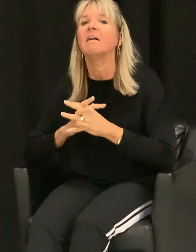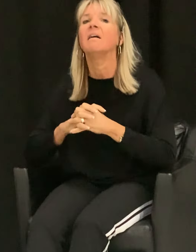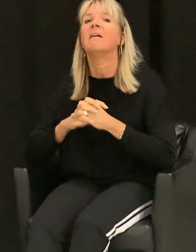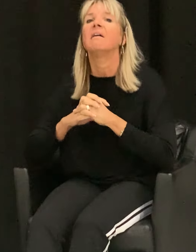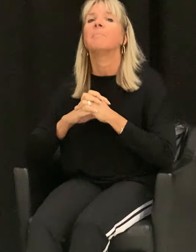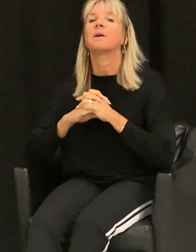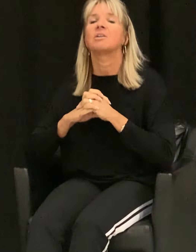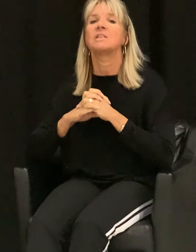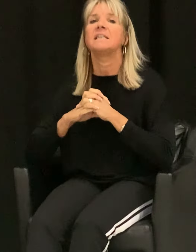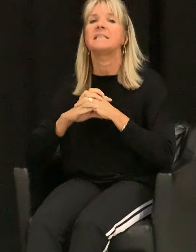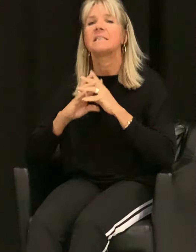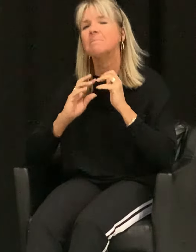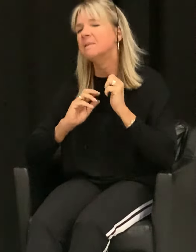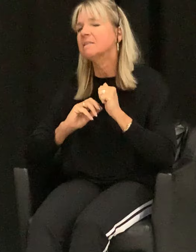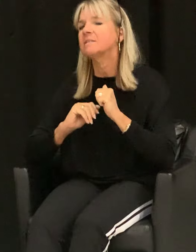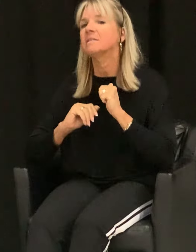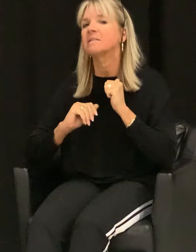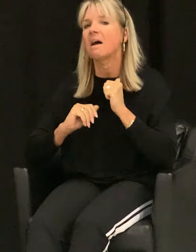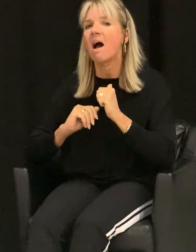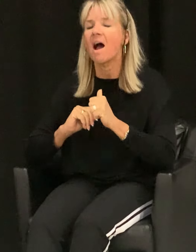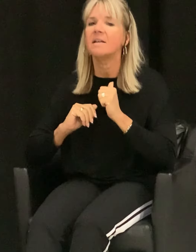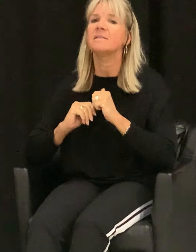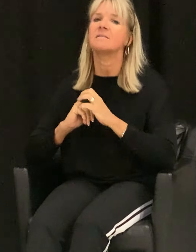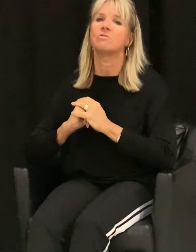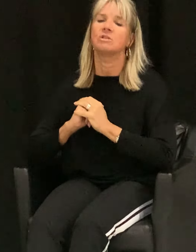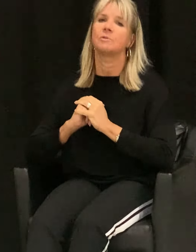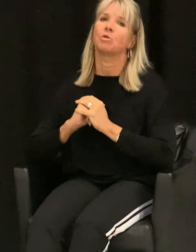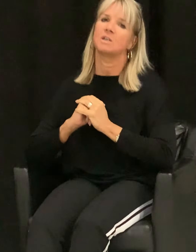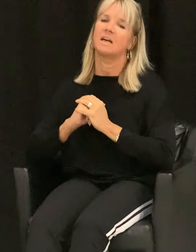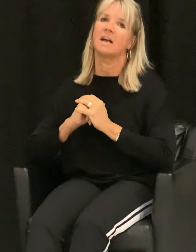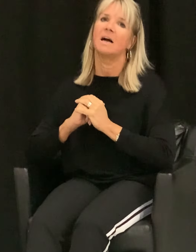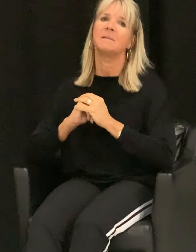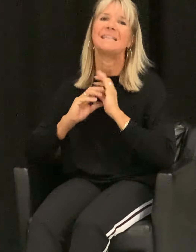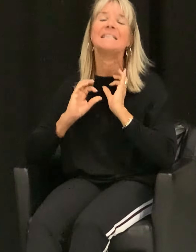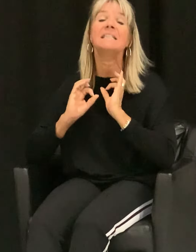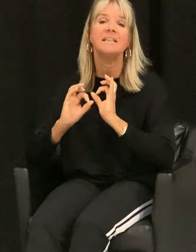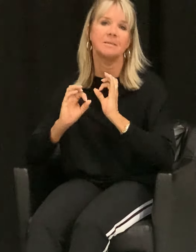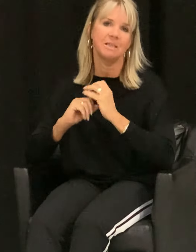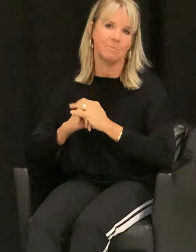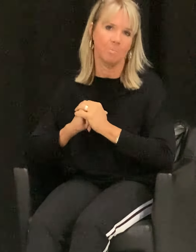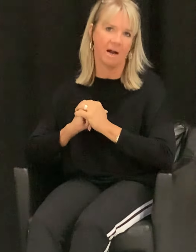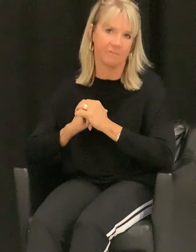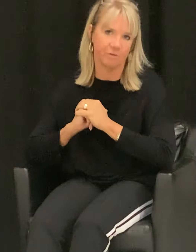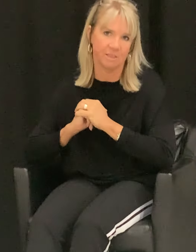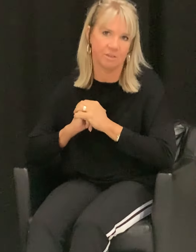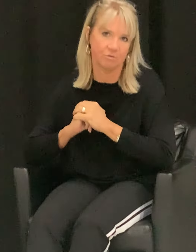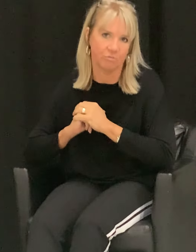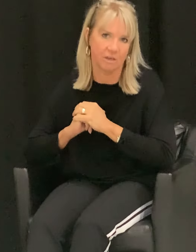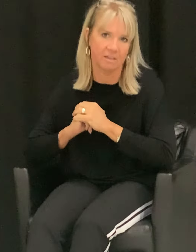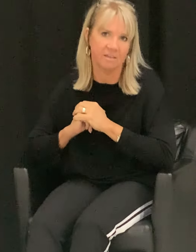Priorität, dass ich mindestens einen Kurs pro Tag habe, der nichts mit dem Normalen für mich zu tun hat.